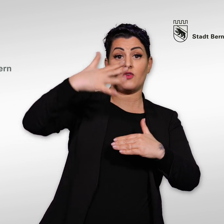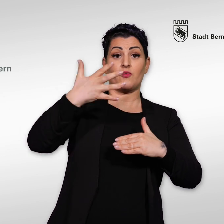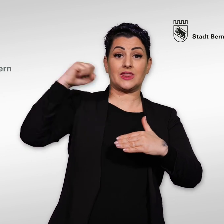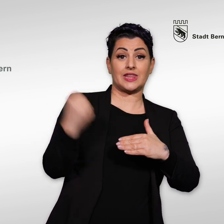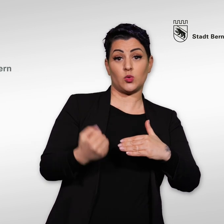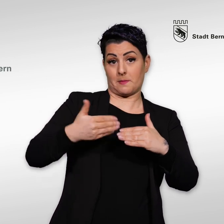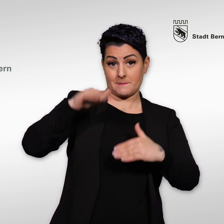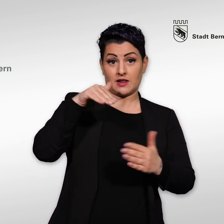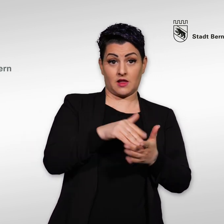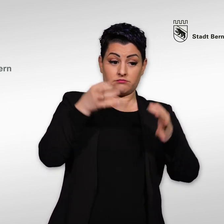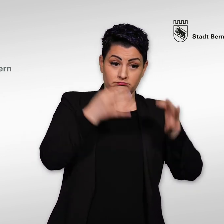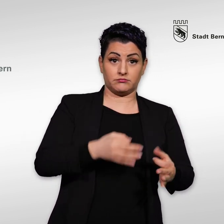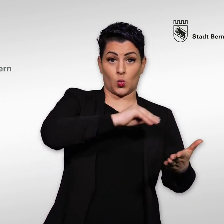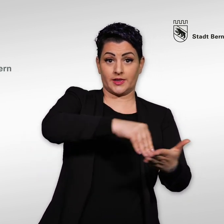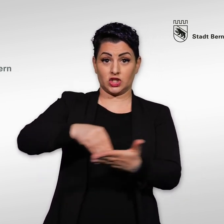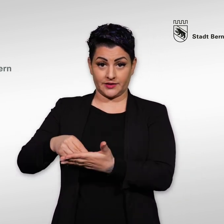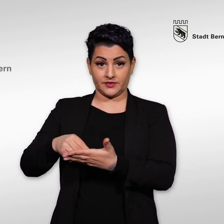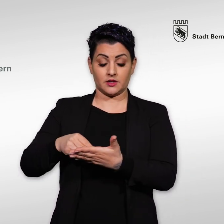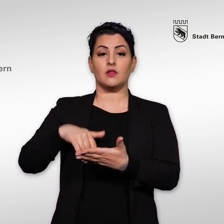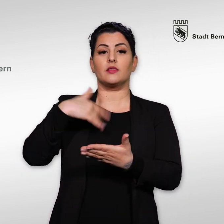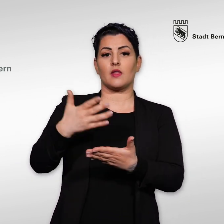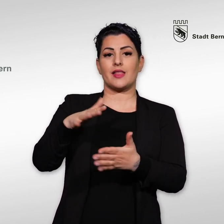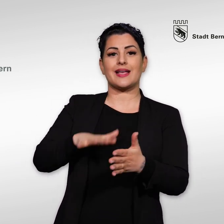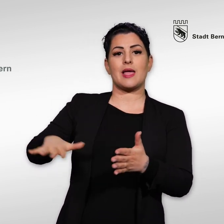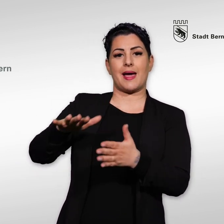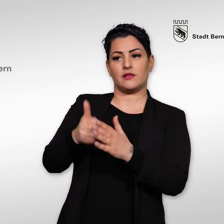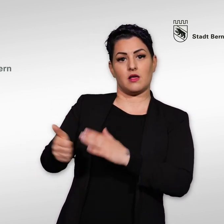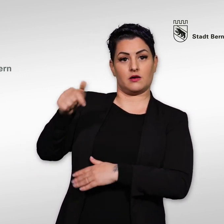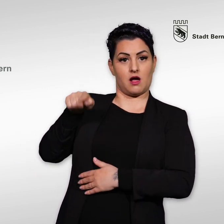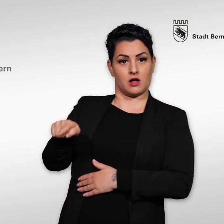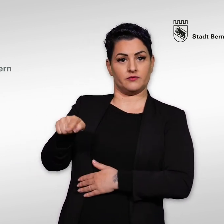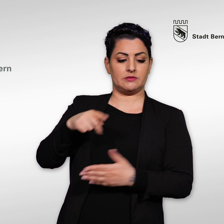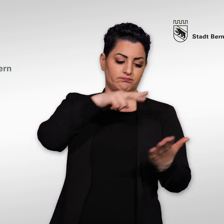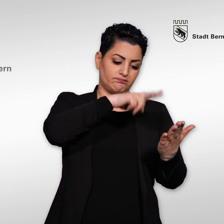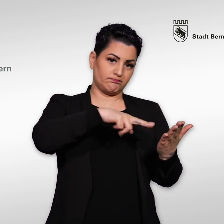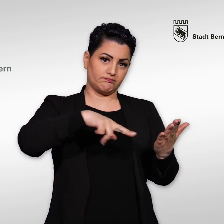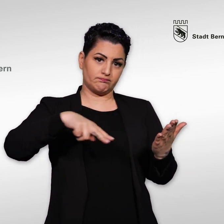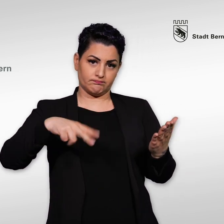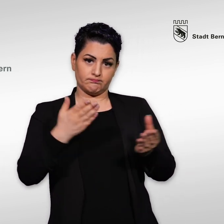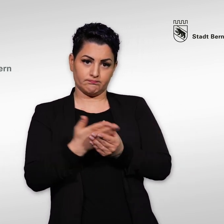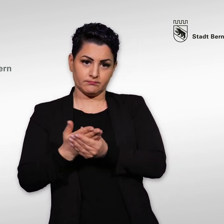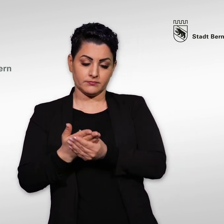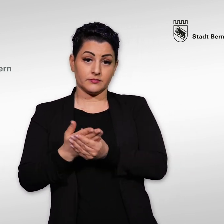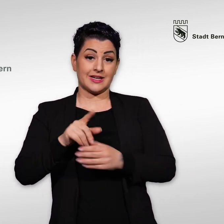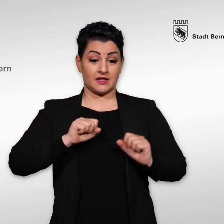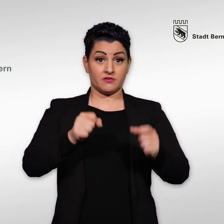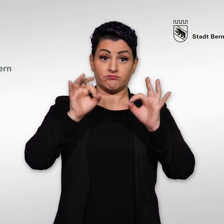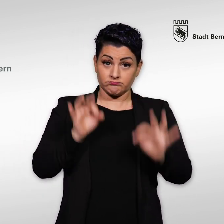wenn mindestens 5000 gültige Unterschriften gesammelt wurden. Wenn die Initiative zustande kommt,